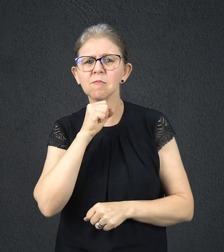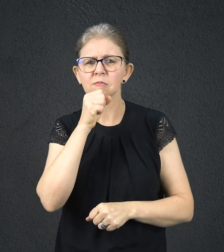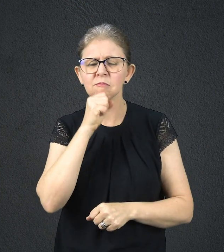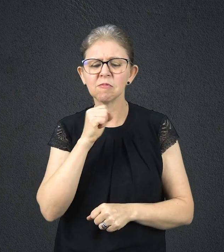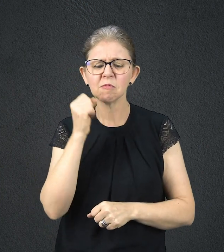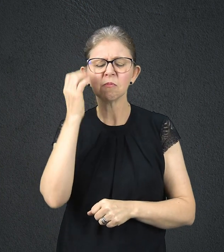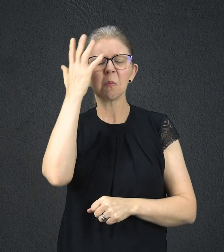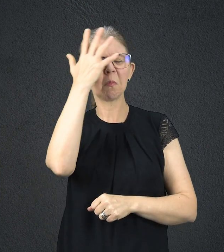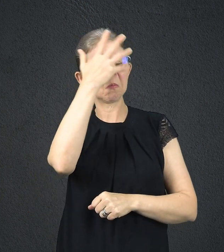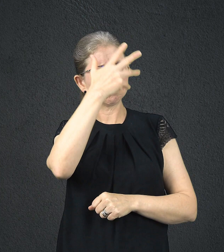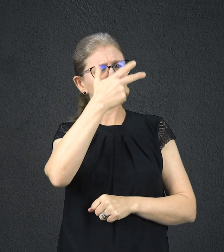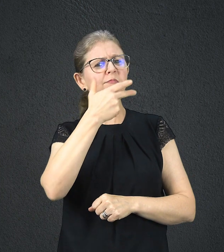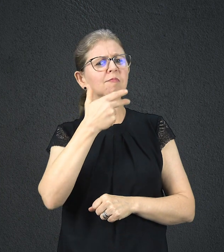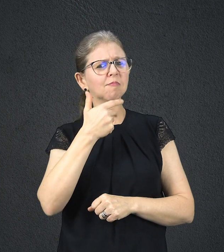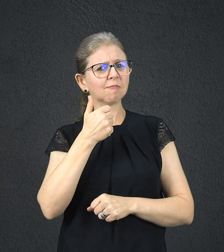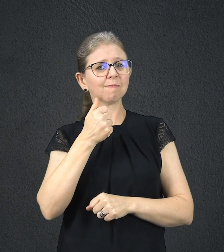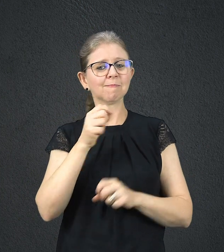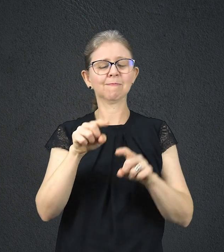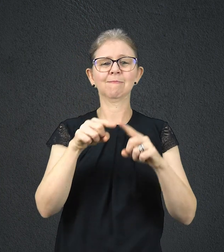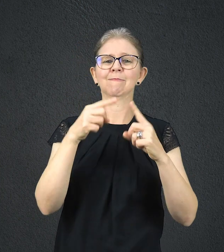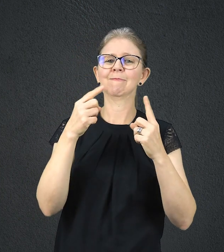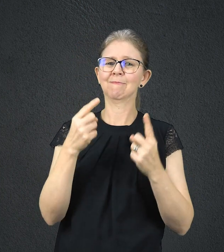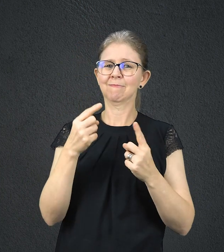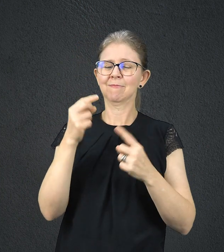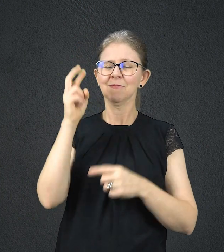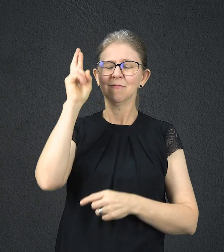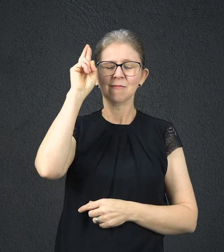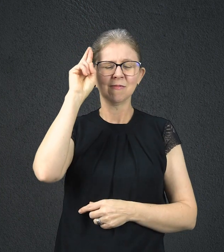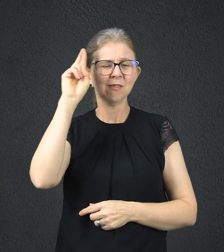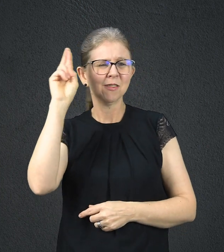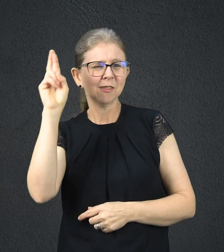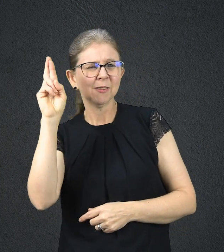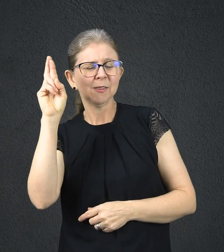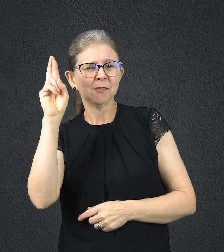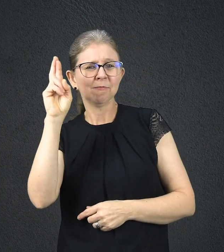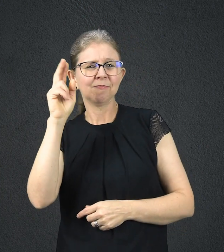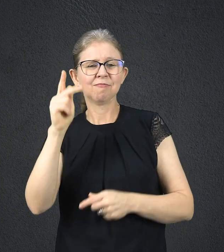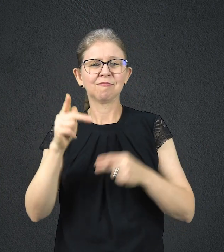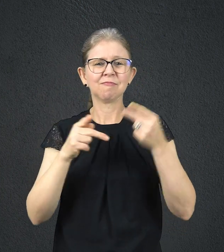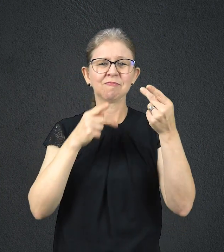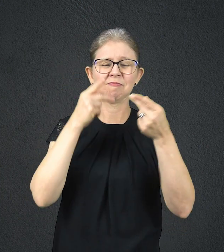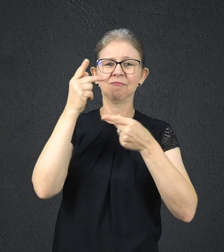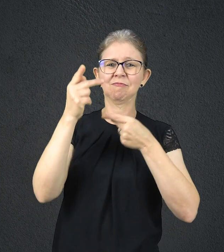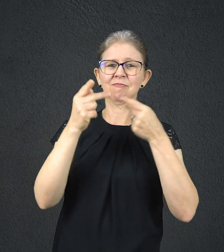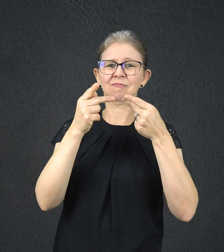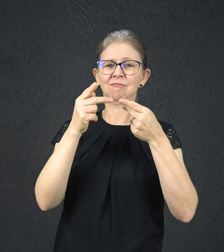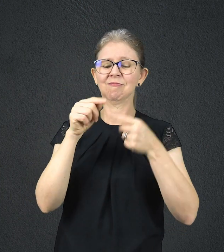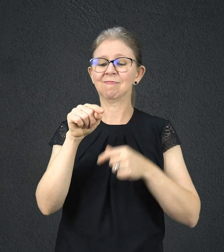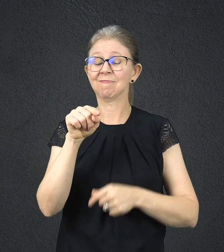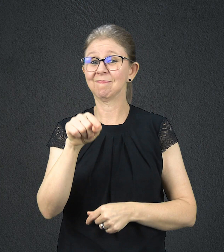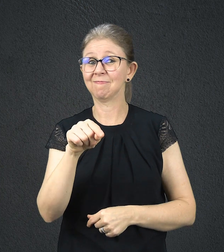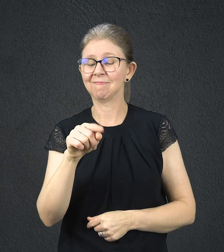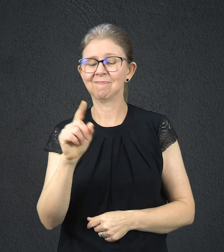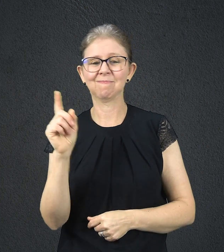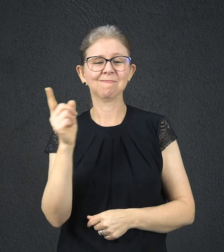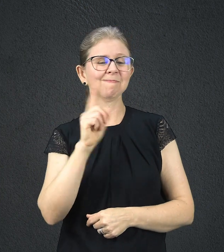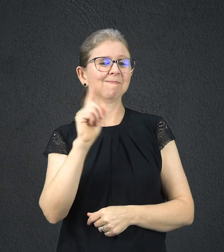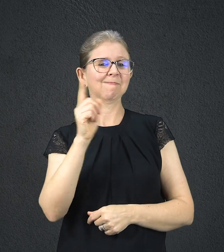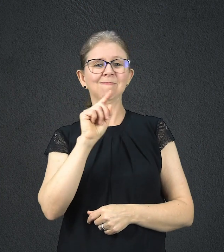Vendo-o, o profeta achou que ele fosse o escolhido. Contudo, Deus lhe disse que ele não se impressionava com a